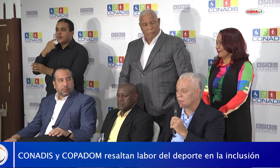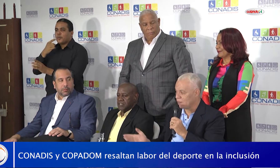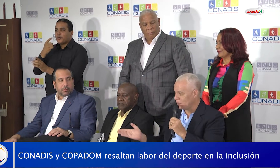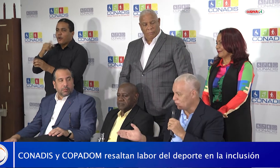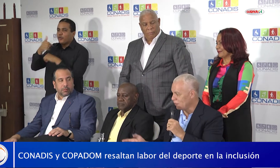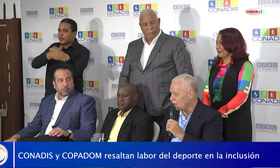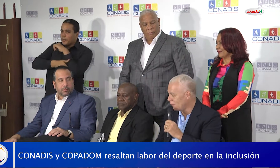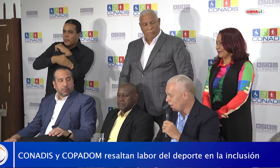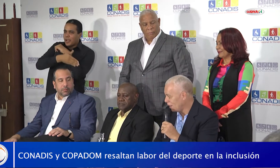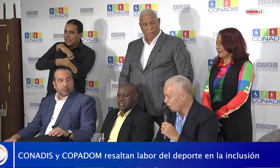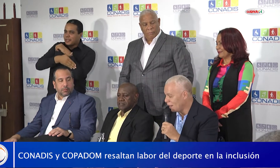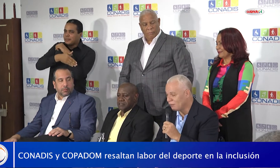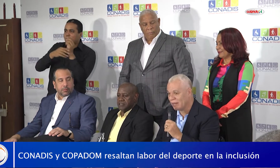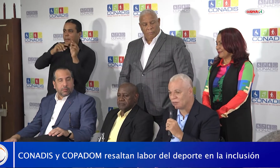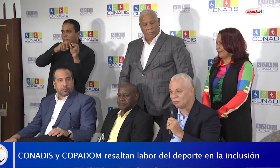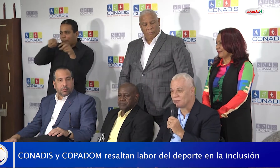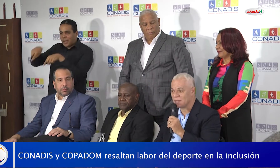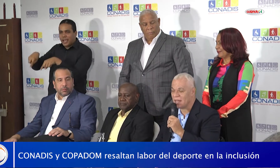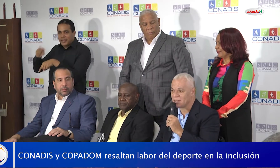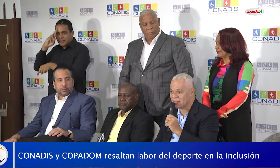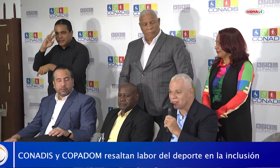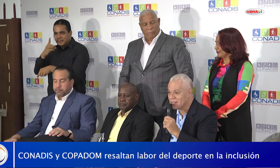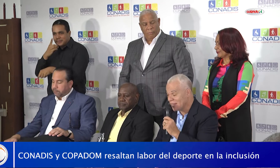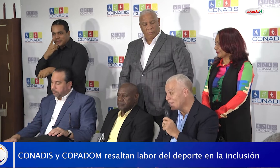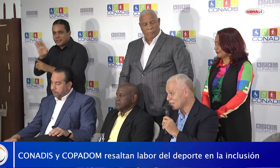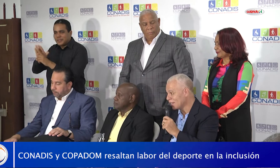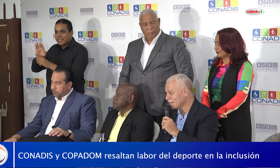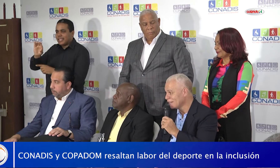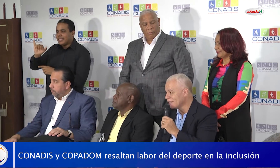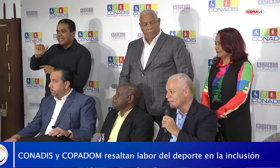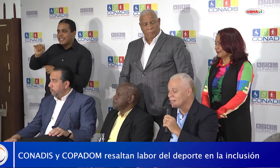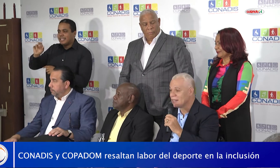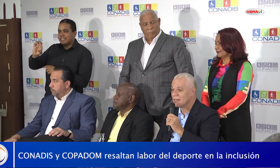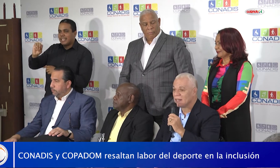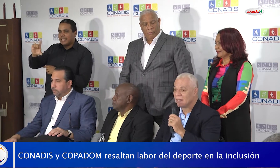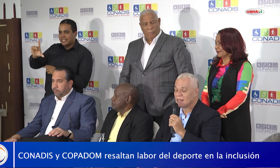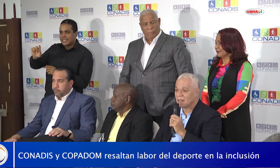que mencionaba Alberto Jansen. Jansen,